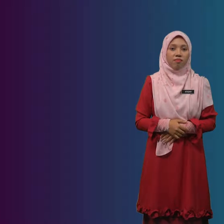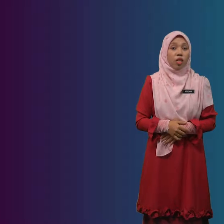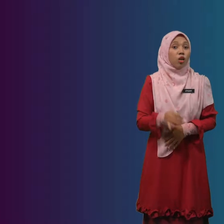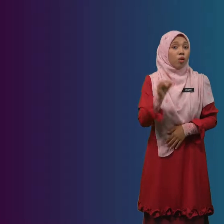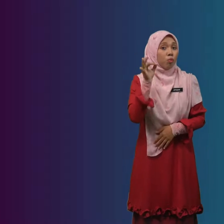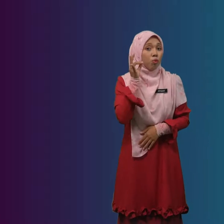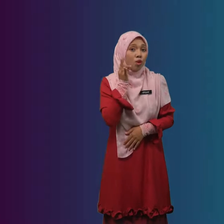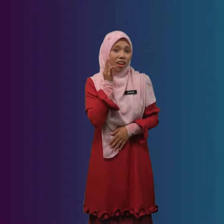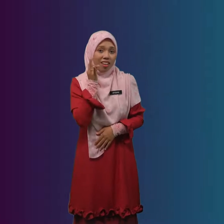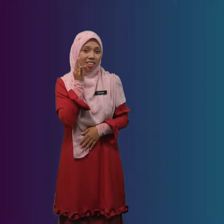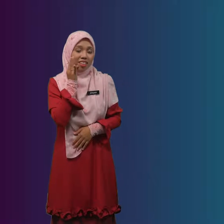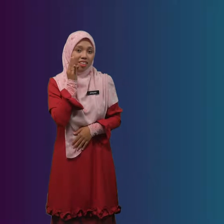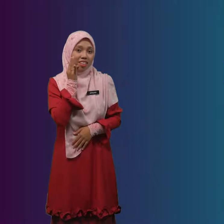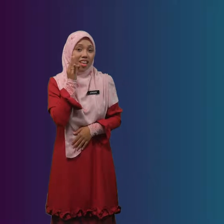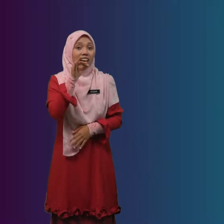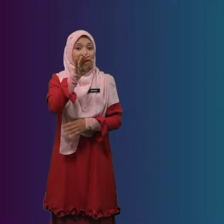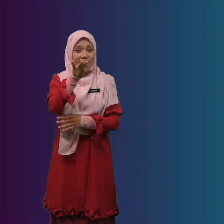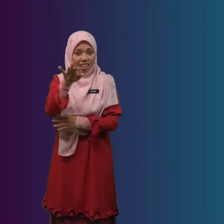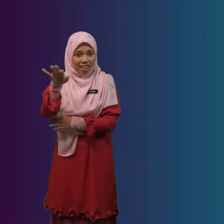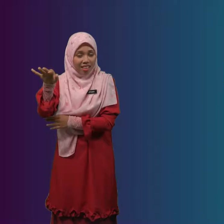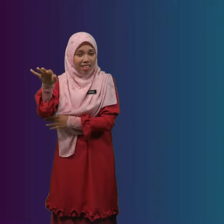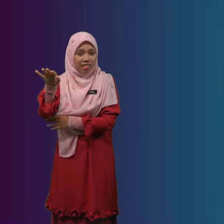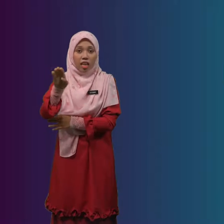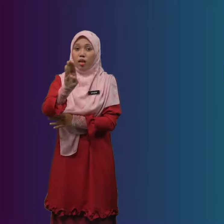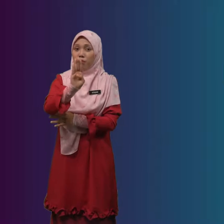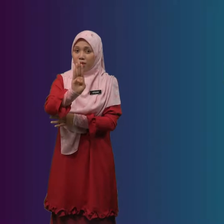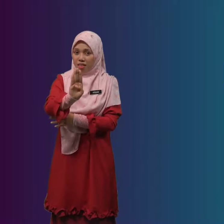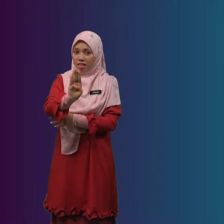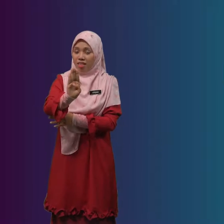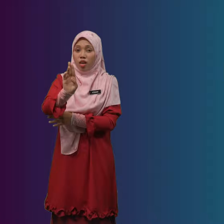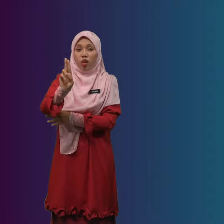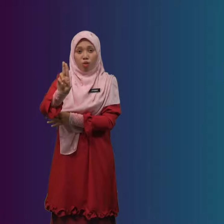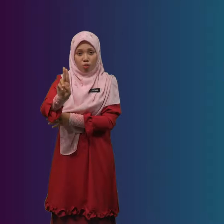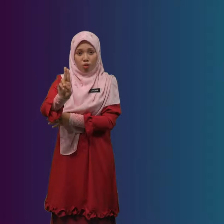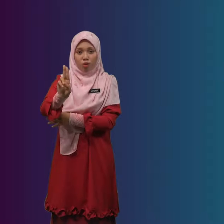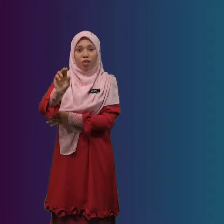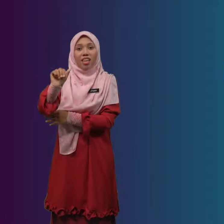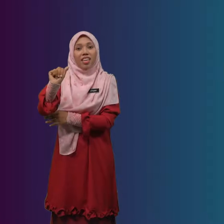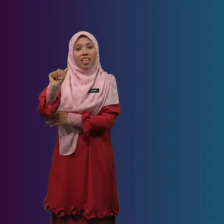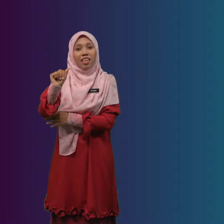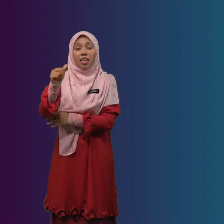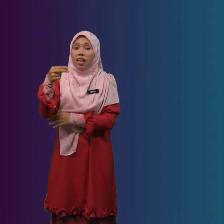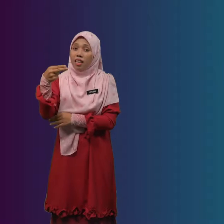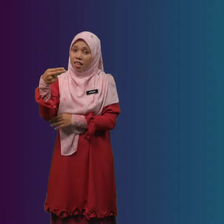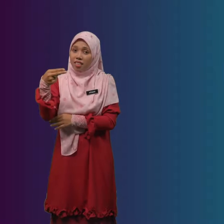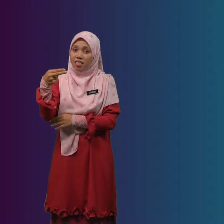Buah Ejaan B U A H